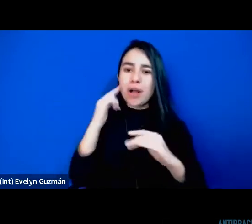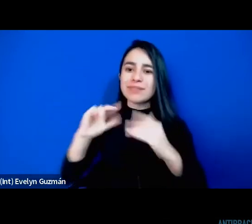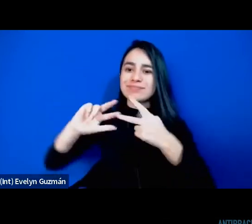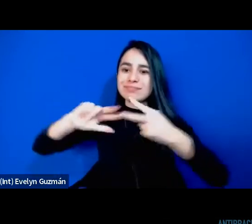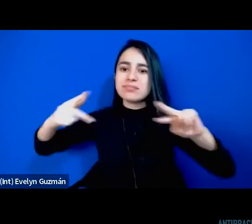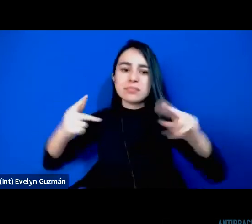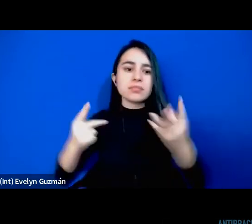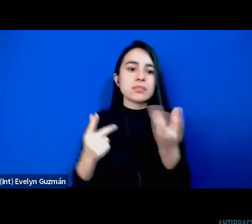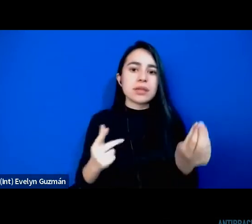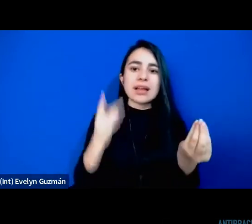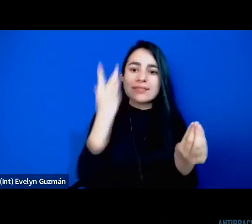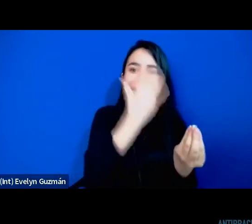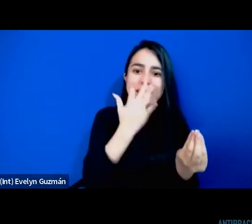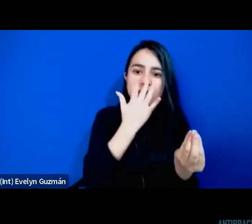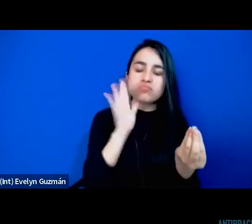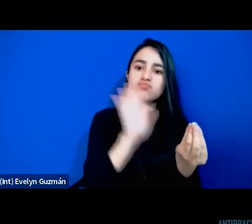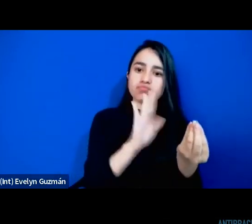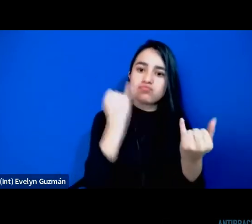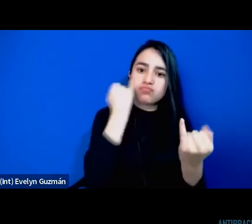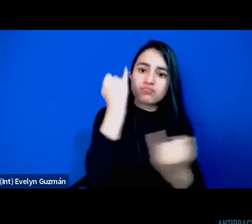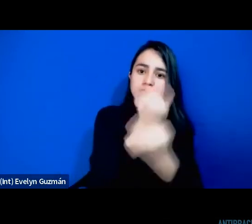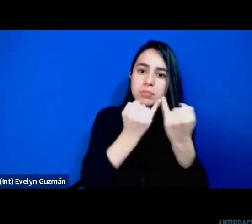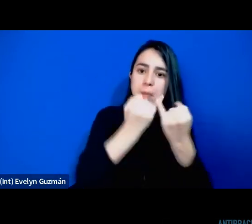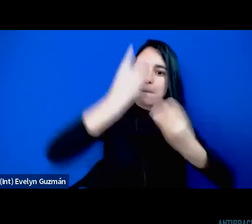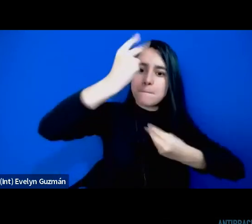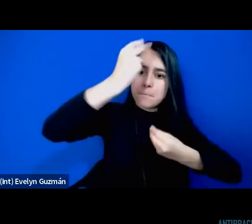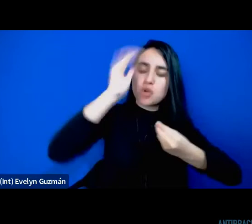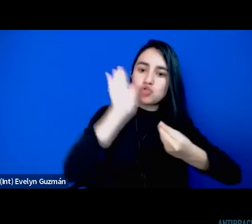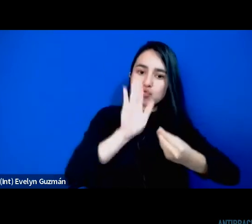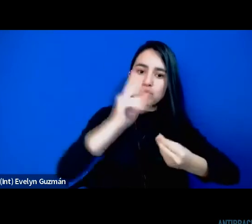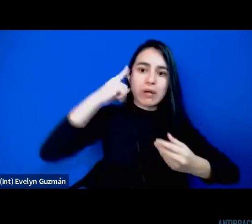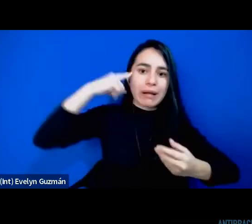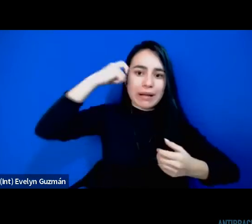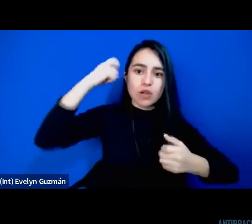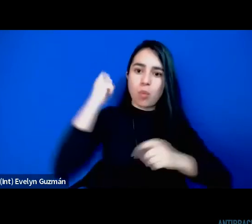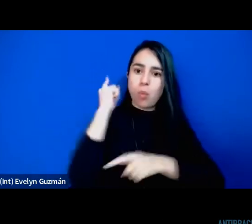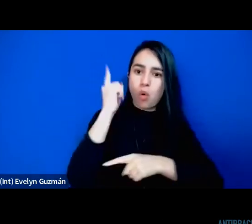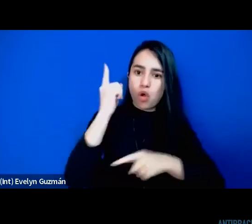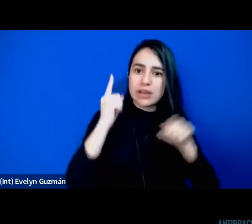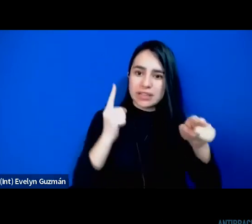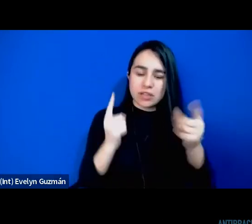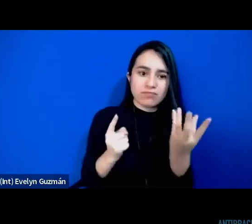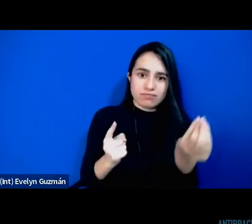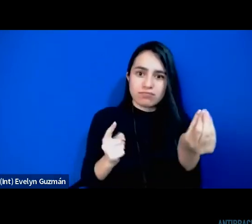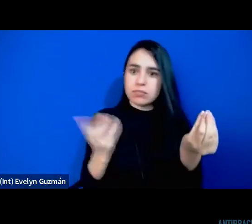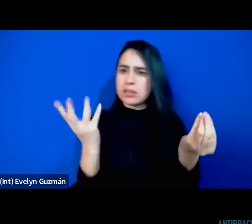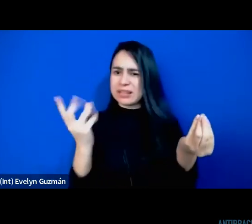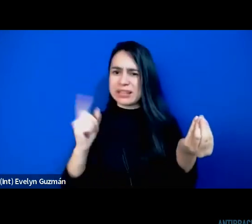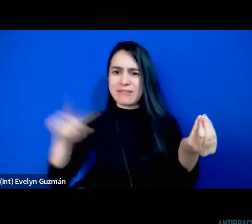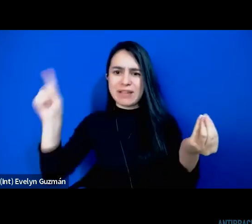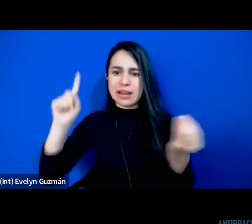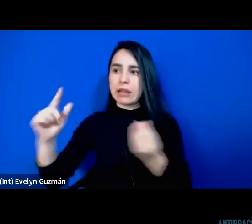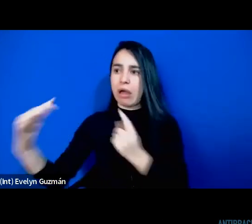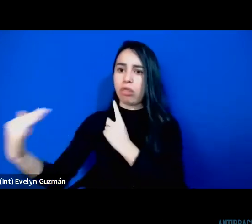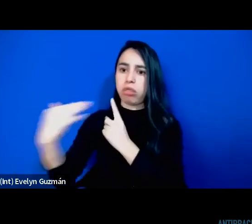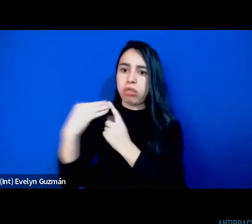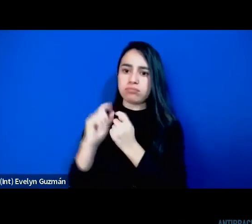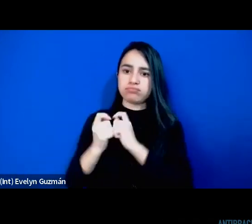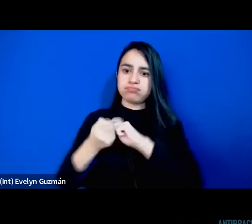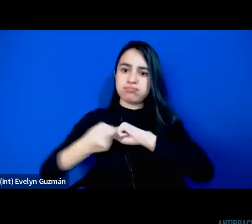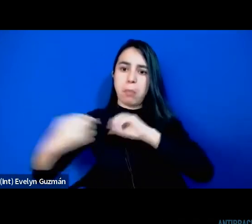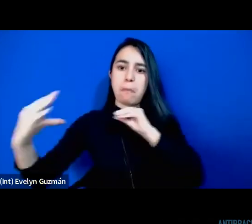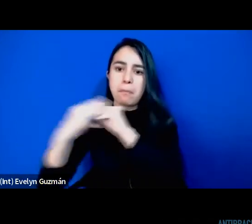negritud como identidades valores y proyectos políticos que pienso que son unas reflexiones muy muy